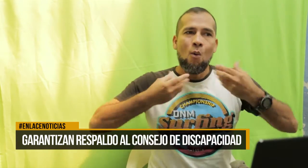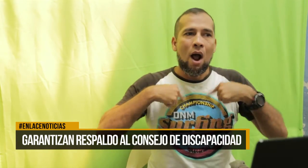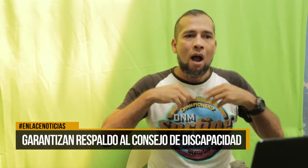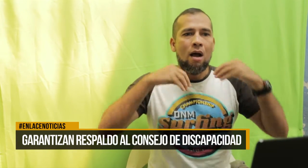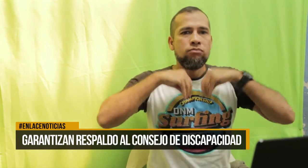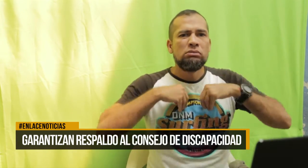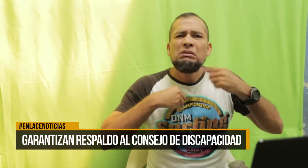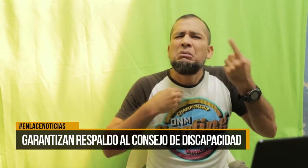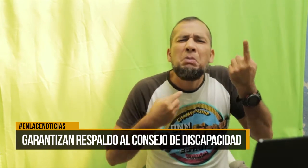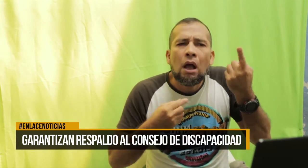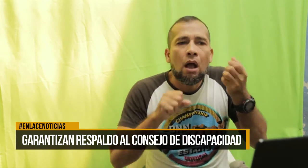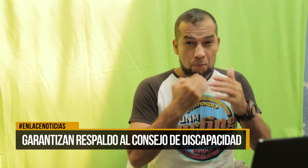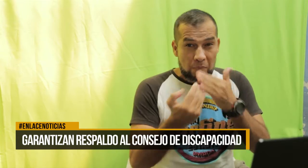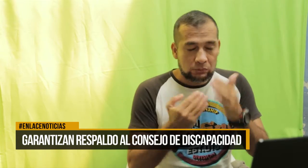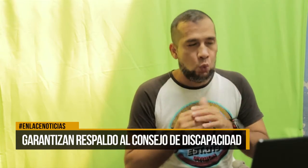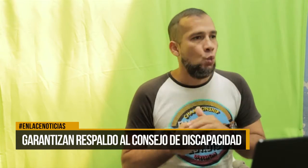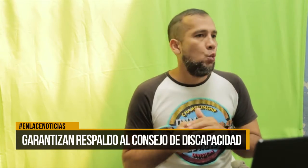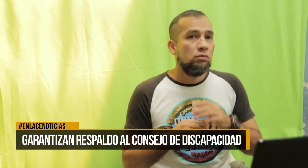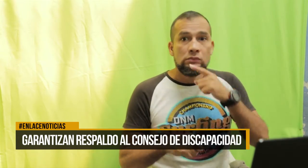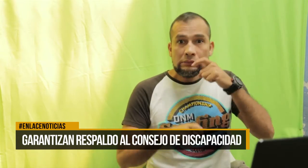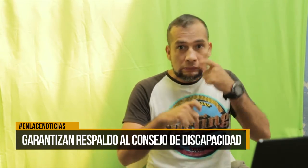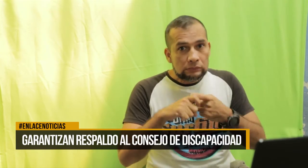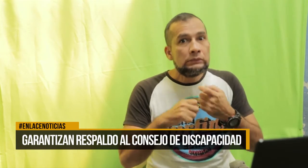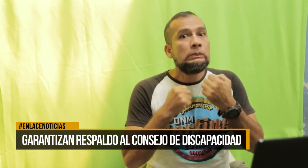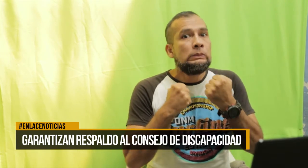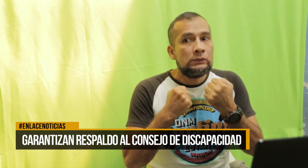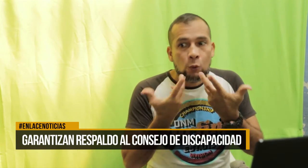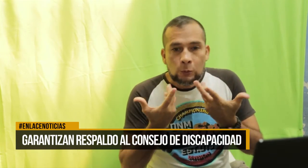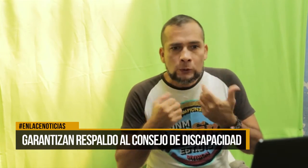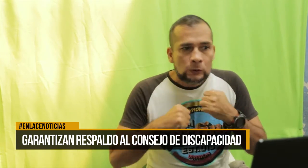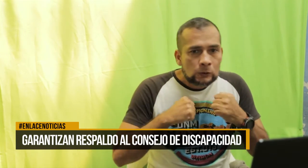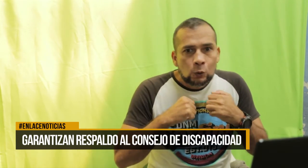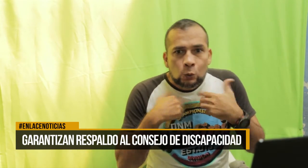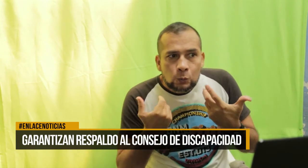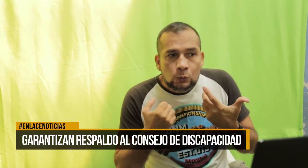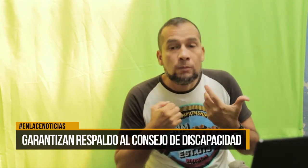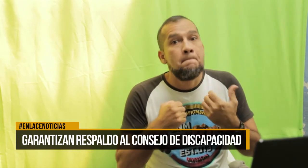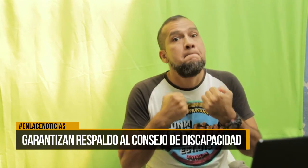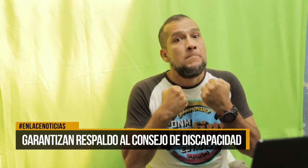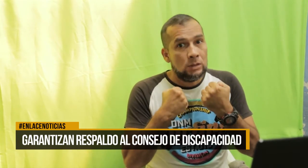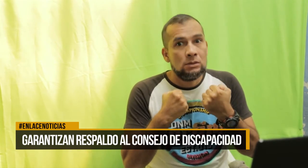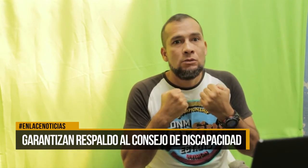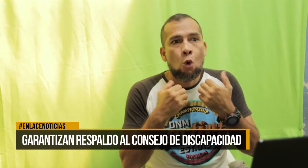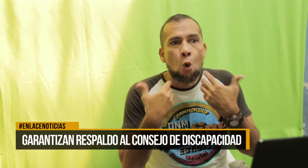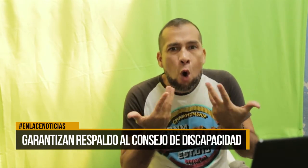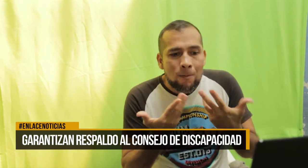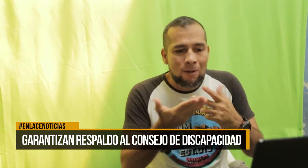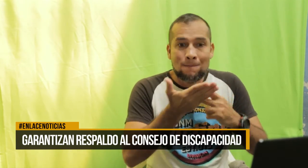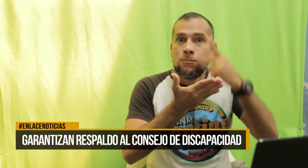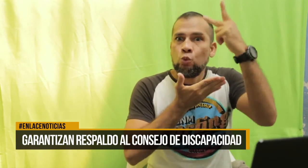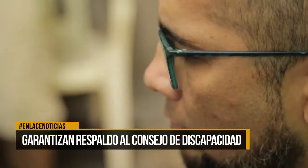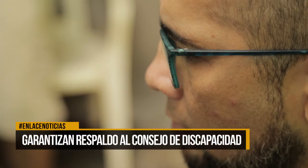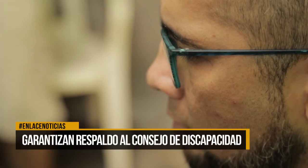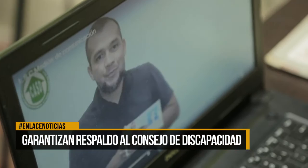crea una confianza. Ser representante del comité de discapacidad es bastante complejo, es un reto bastante fuerte. Esta